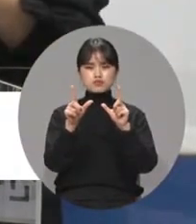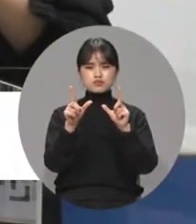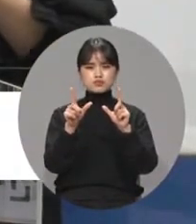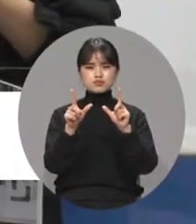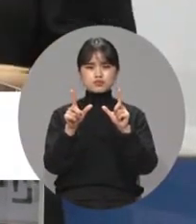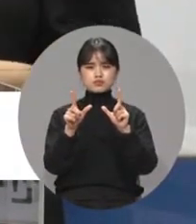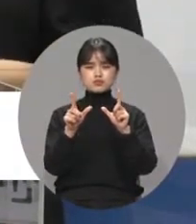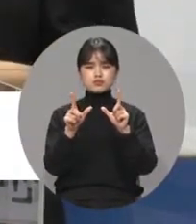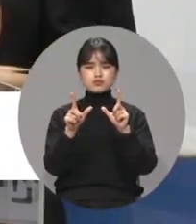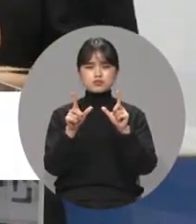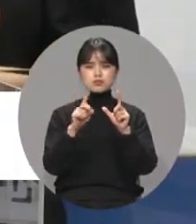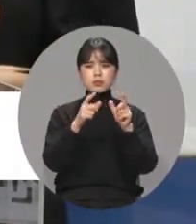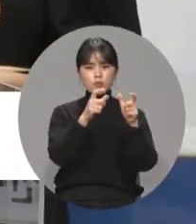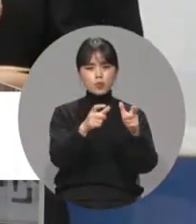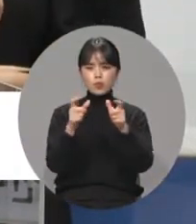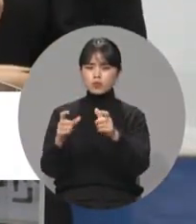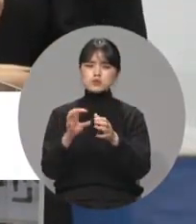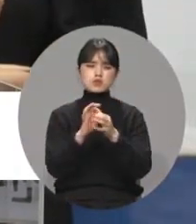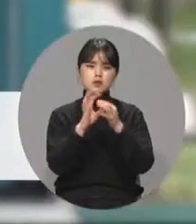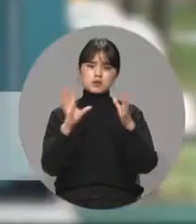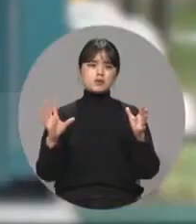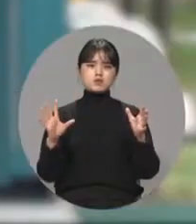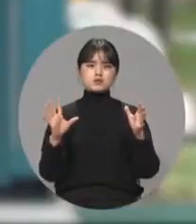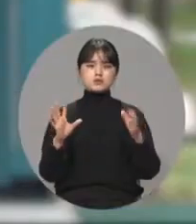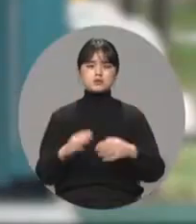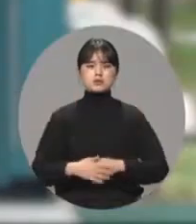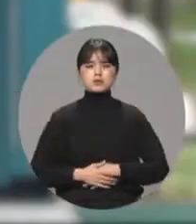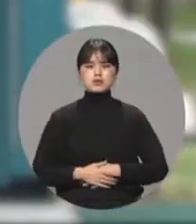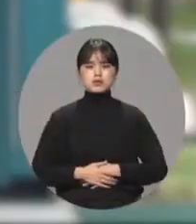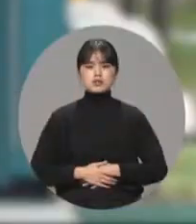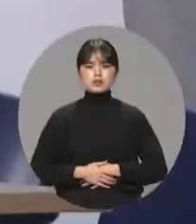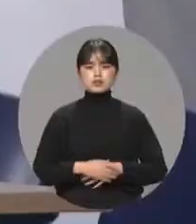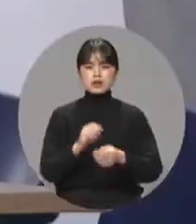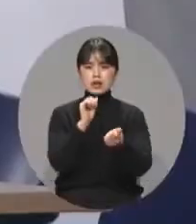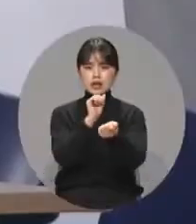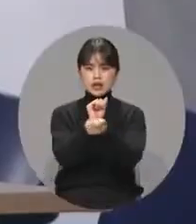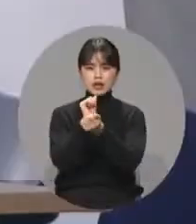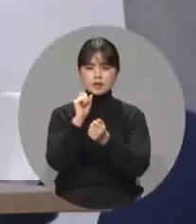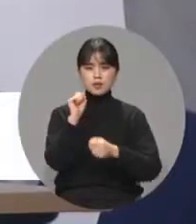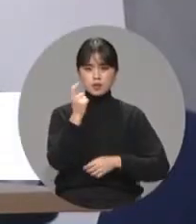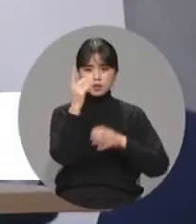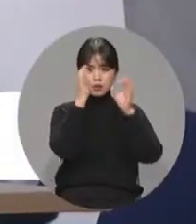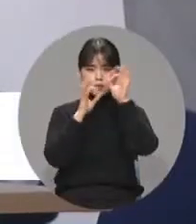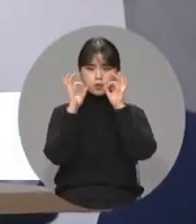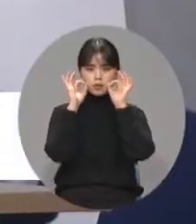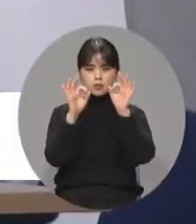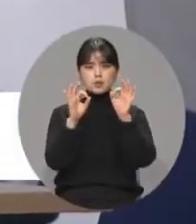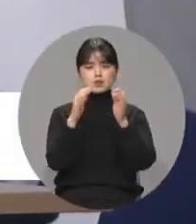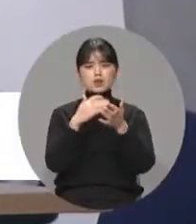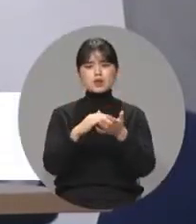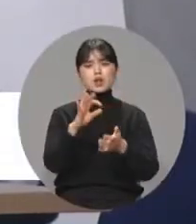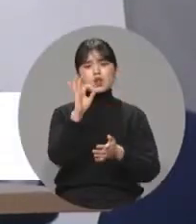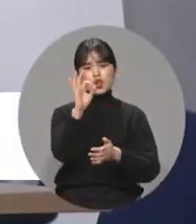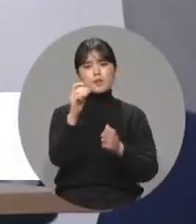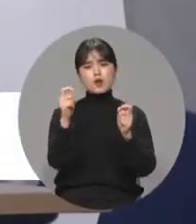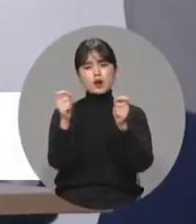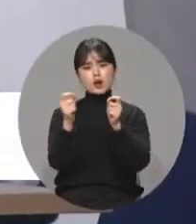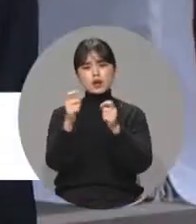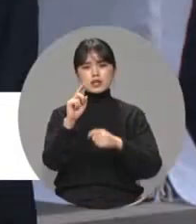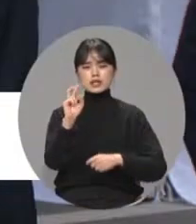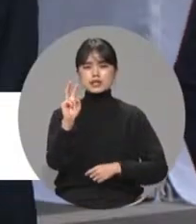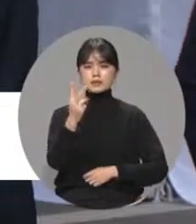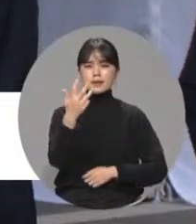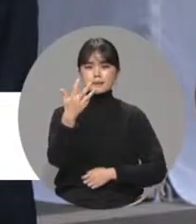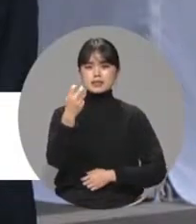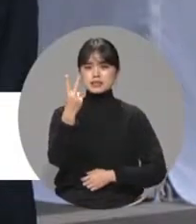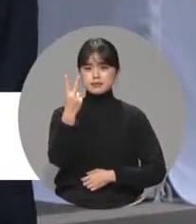있습니다. 장소 불문입니다. 즉, 간접적인 감염원을 보니 10명 가까이가 282번